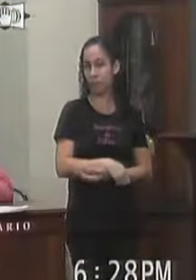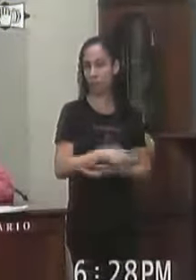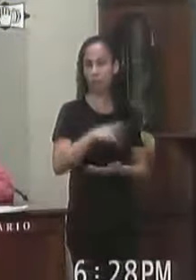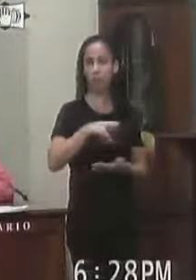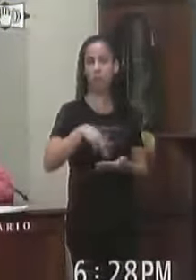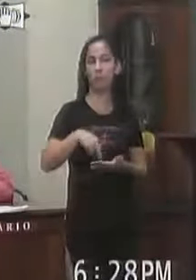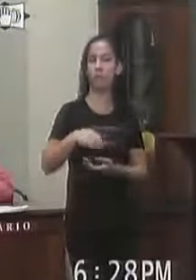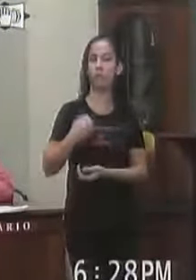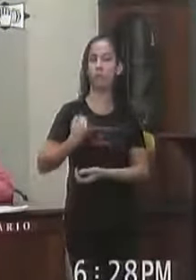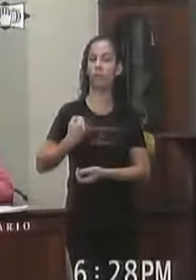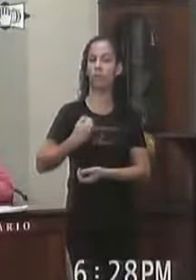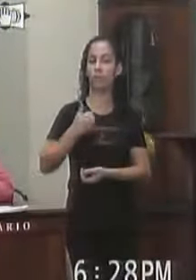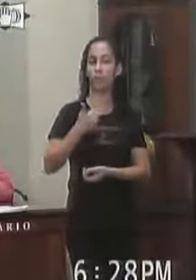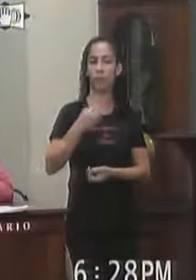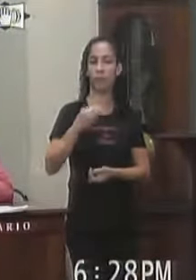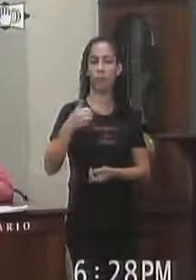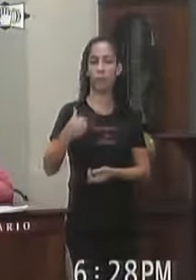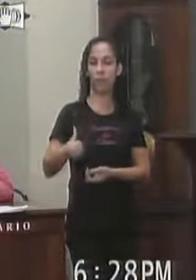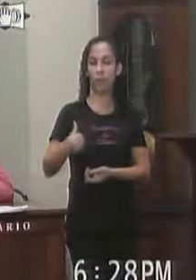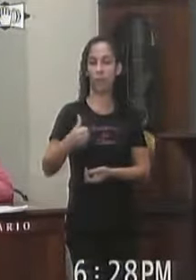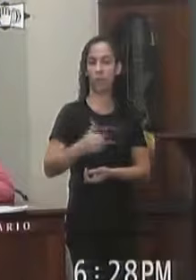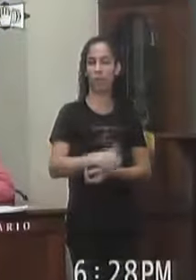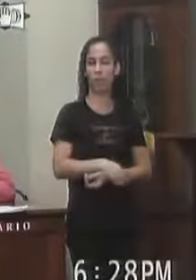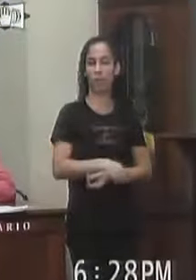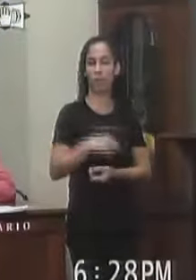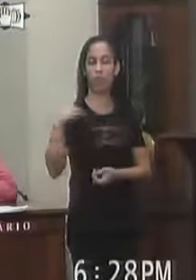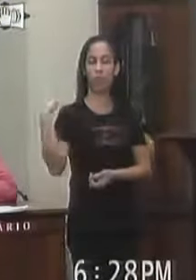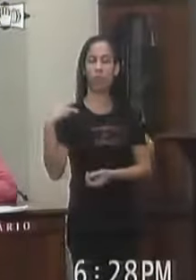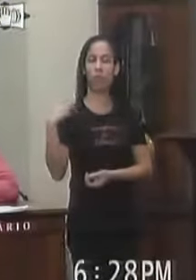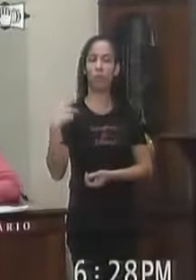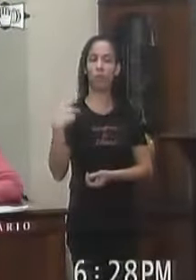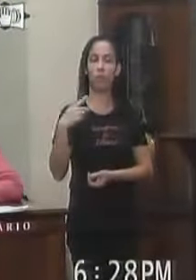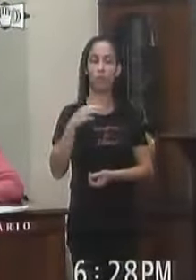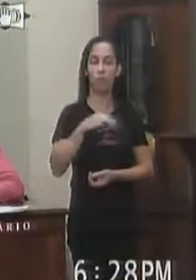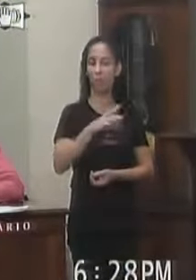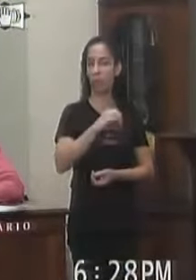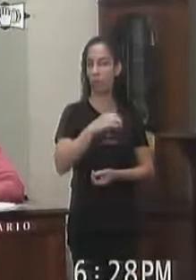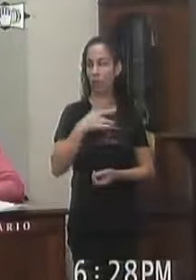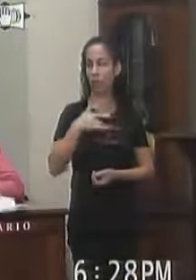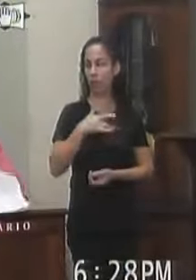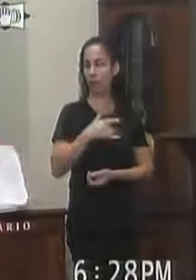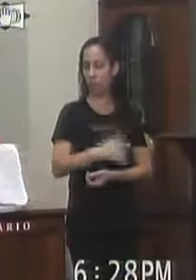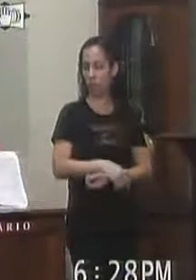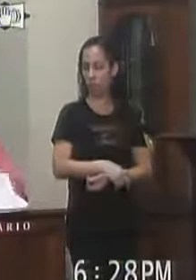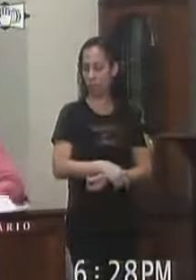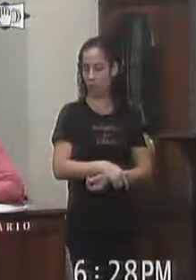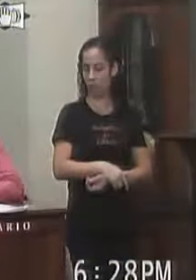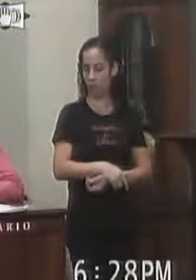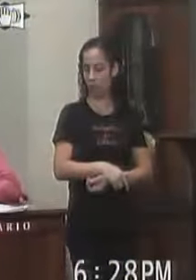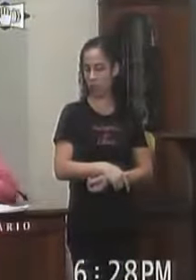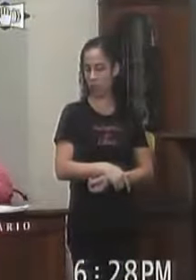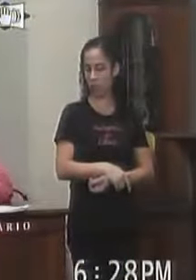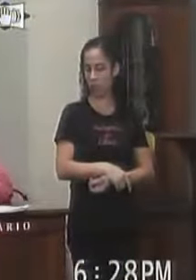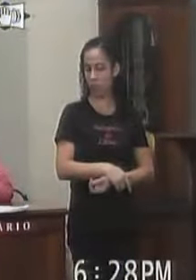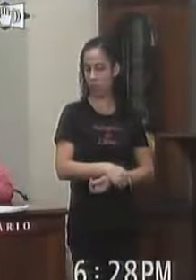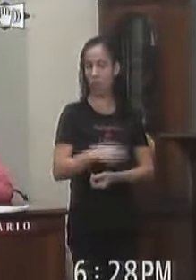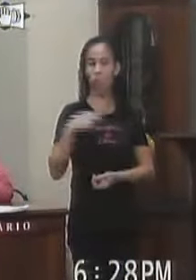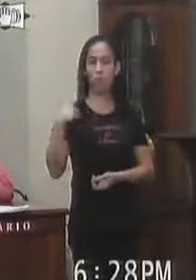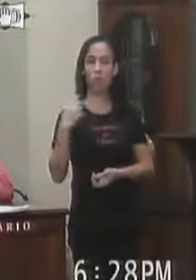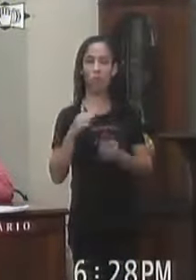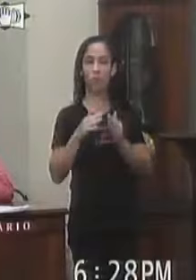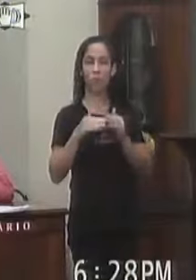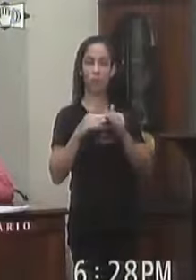Requerimento 106 Do O vereador Marquinho Da Saúde O vereador Que